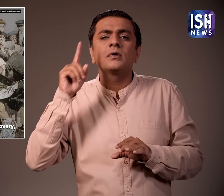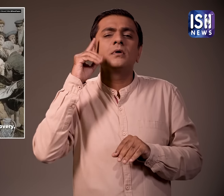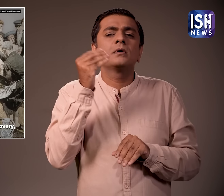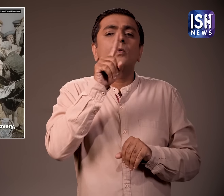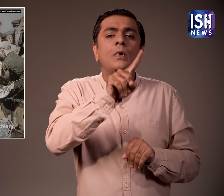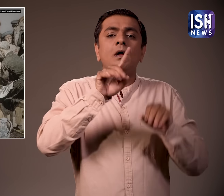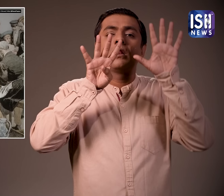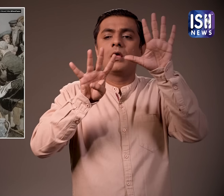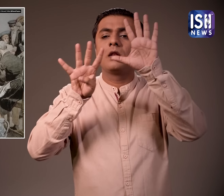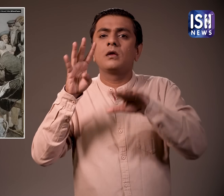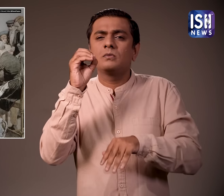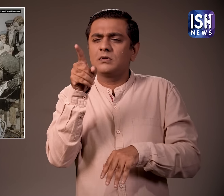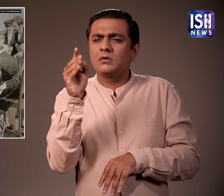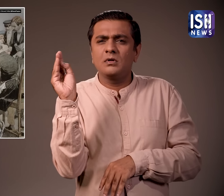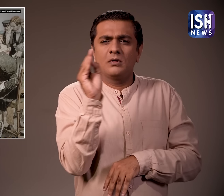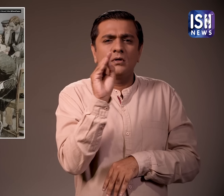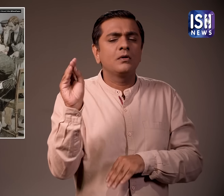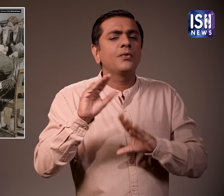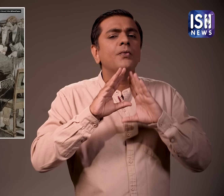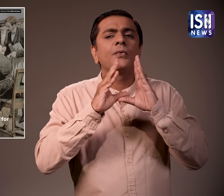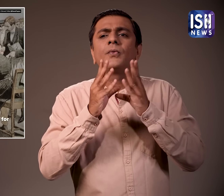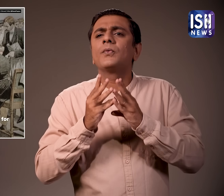1990 के आसपास इसे पूरी तरह खतम कर दिया गया